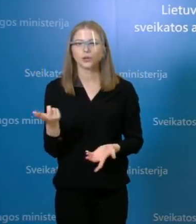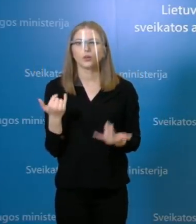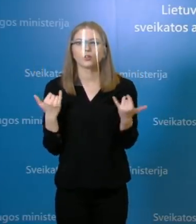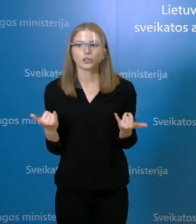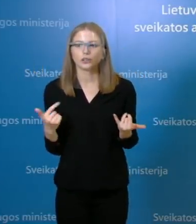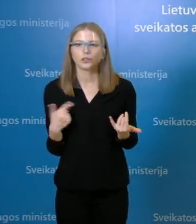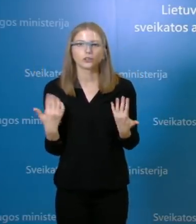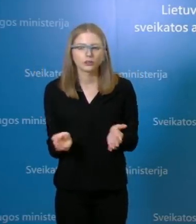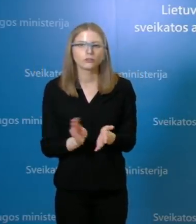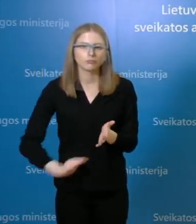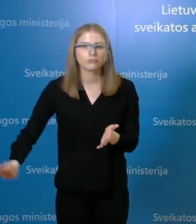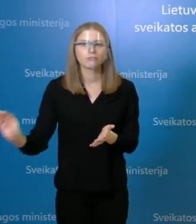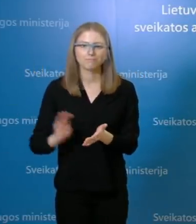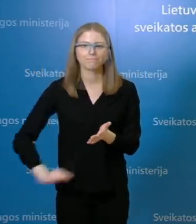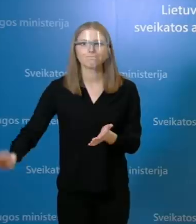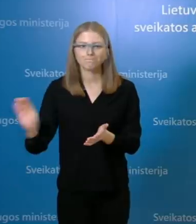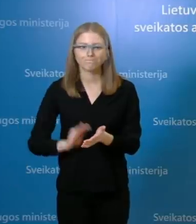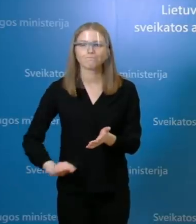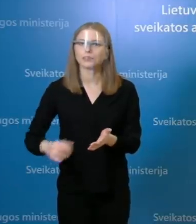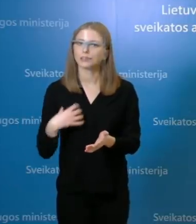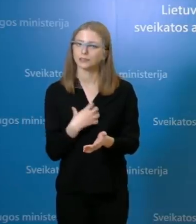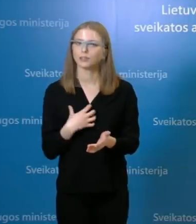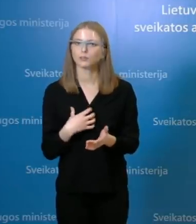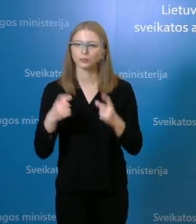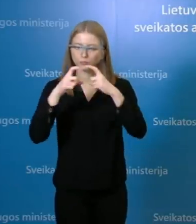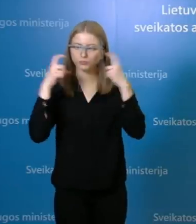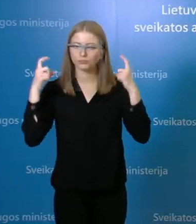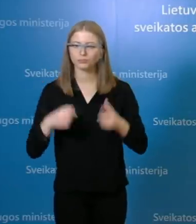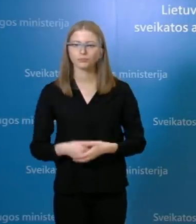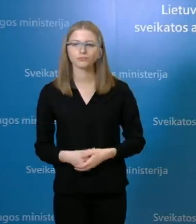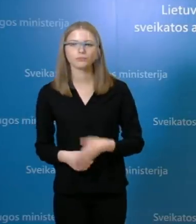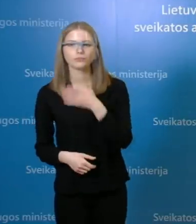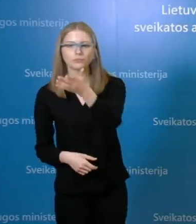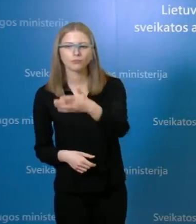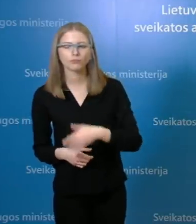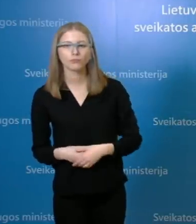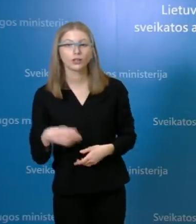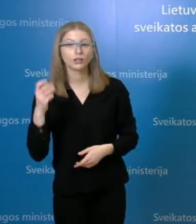pados konferencijo, tai jisai tikrai yra labai svarbus. August, tai būtų klausimų dar?